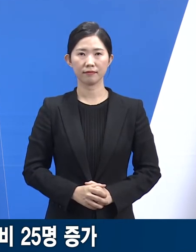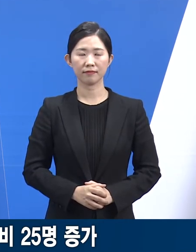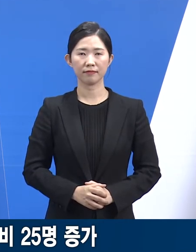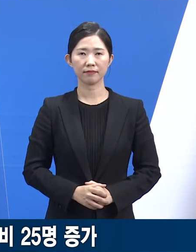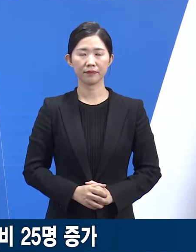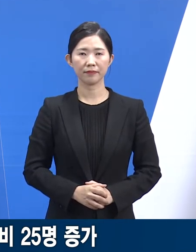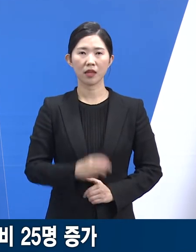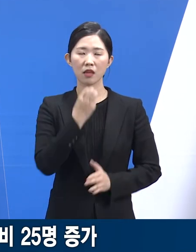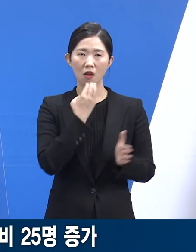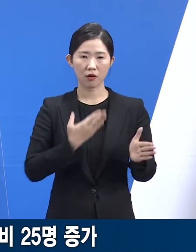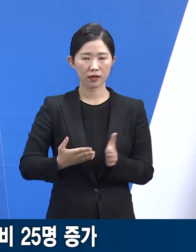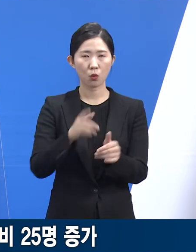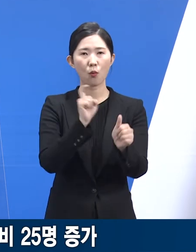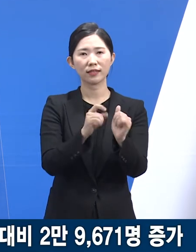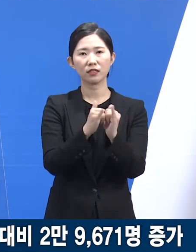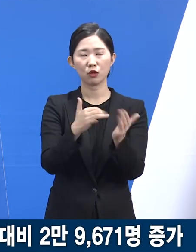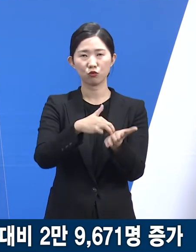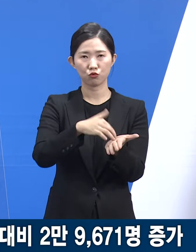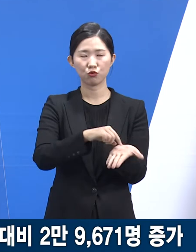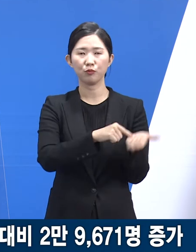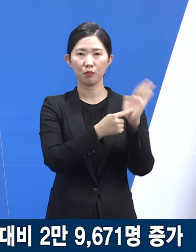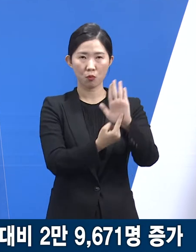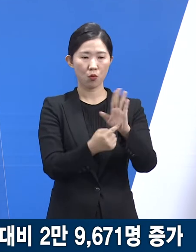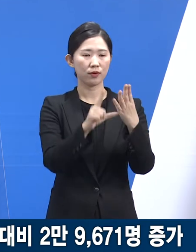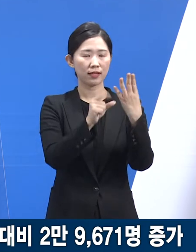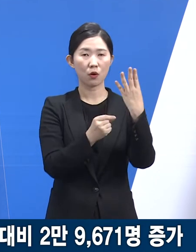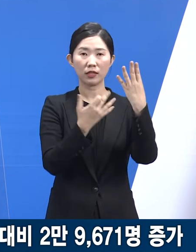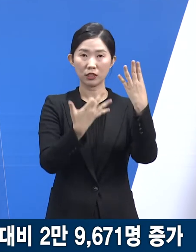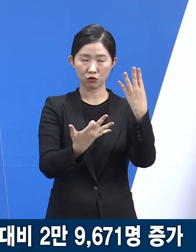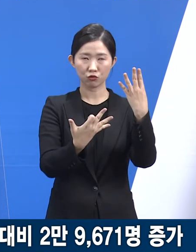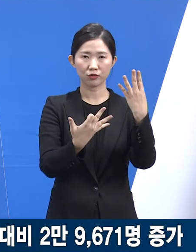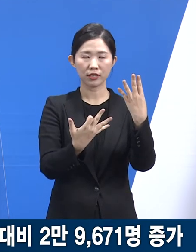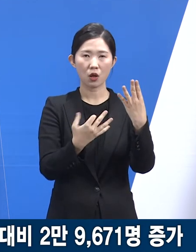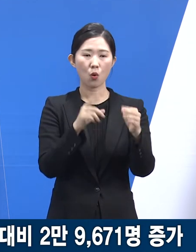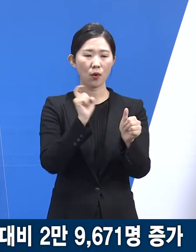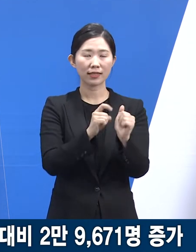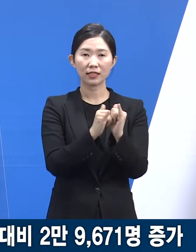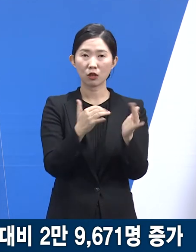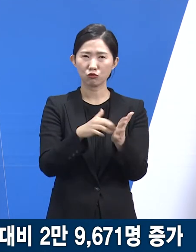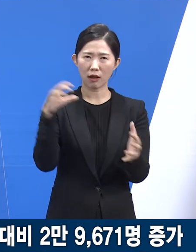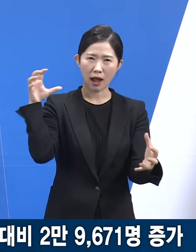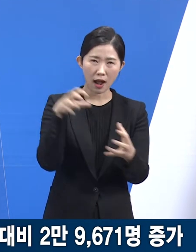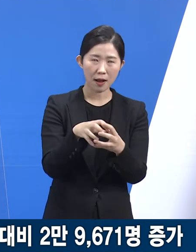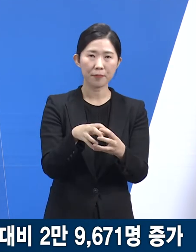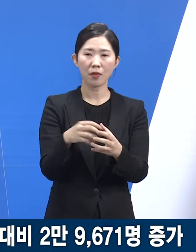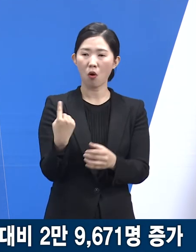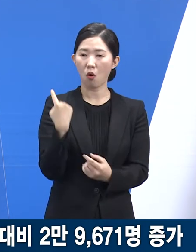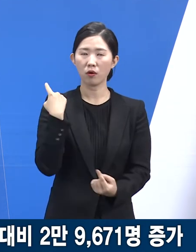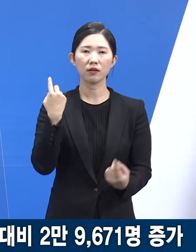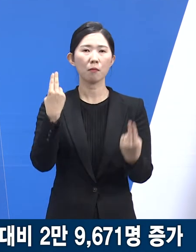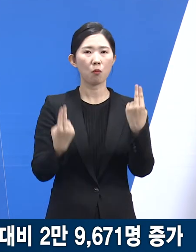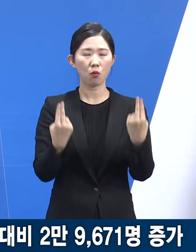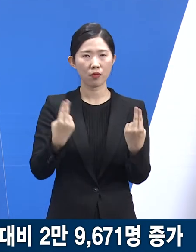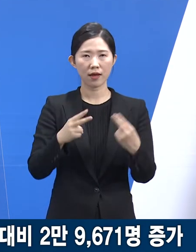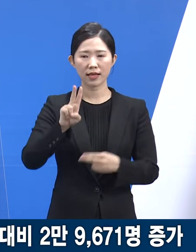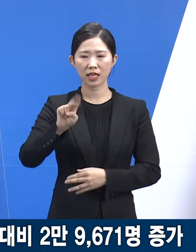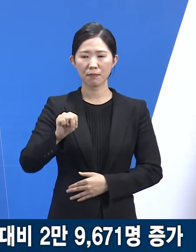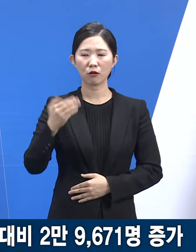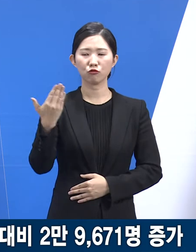다음은 경기도 확진자 발생 현황입니다. 4월 19일 0시 기준 경기도 누적 확진자 수는 전일 오전 0시 대비 29